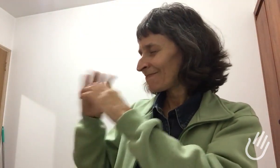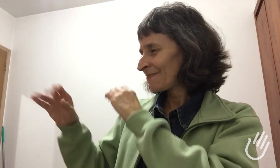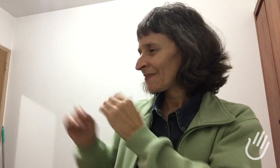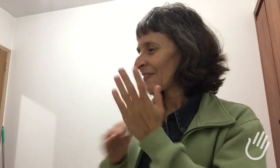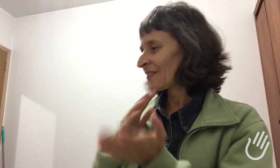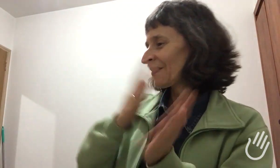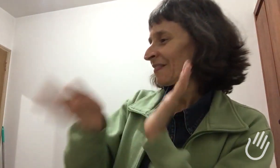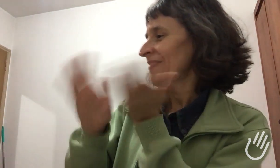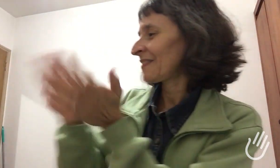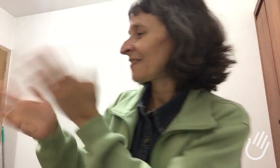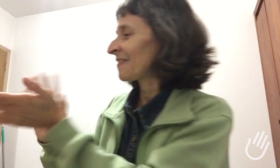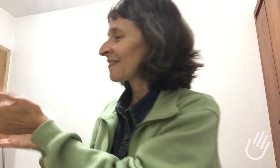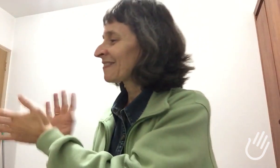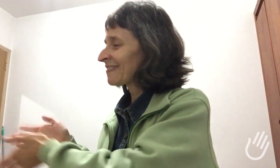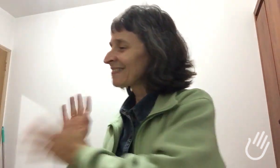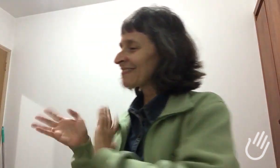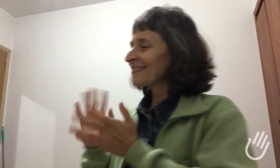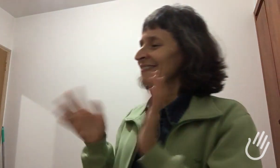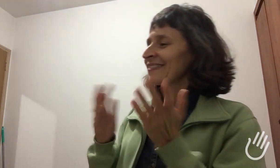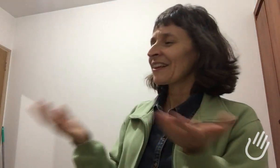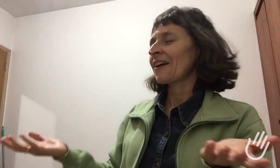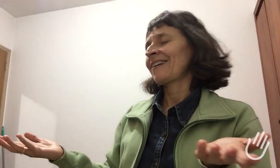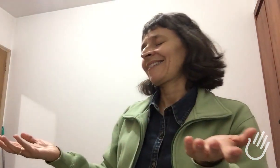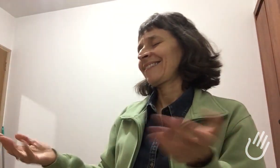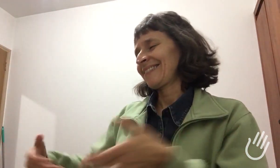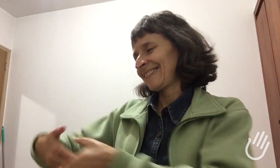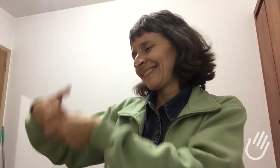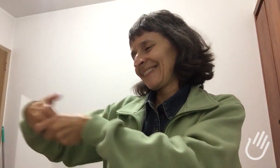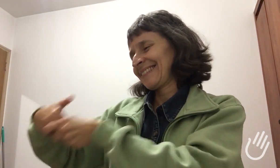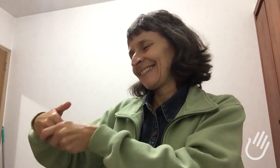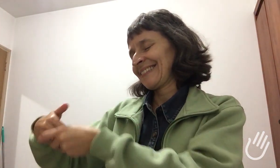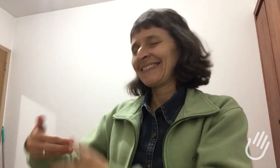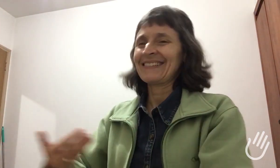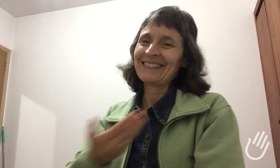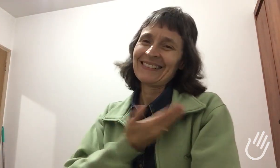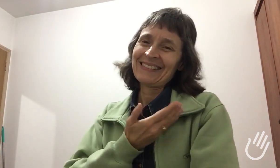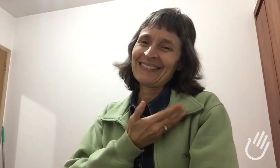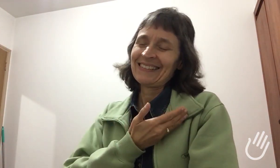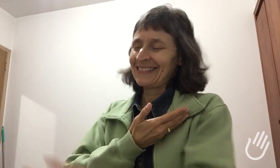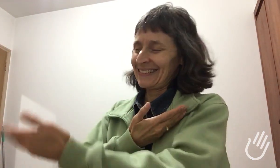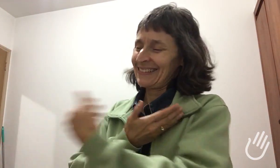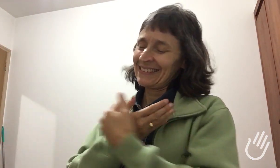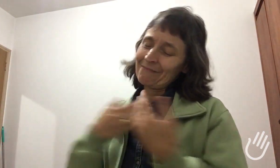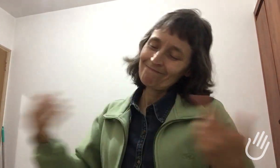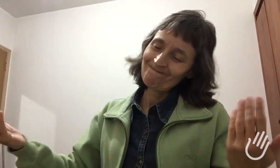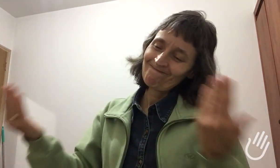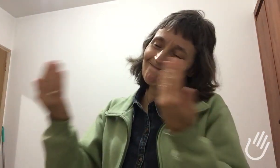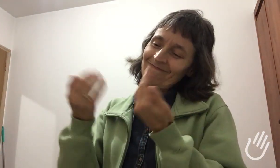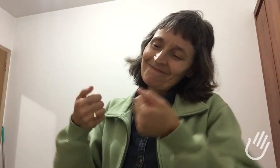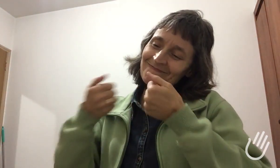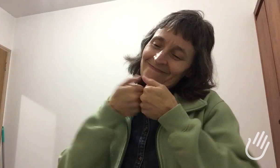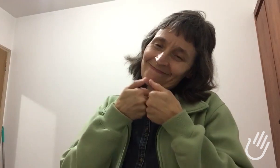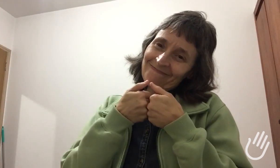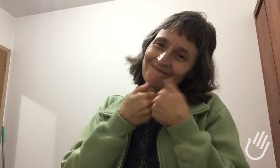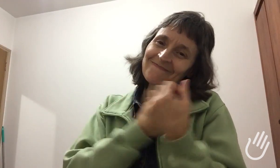mesmo sendo ouvinte. Conseguir me comunicar fluentemente. A conversa fluiria. Nossa, isso é maravilhoso.